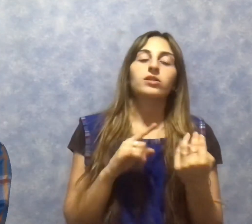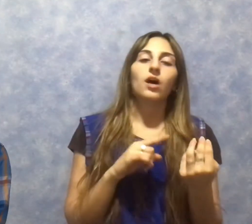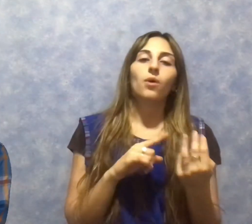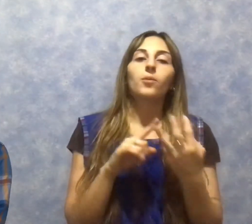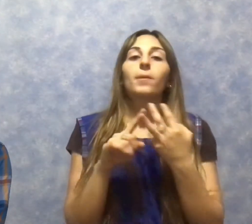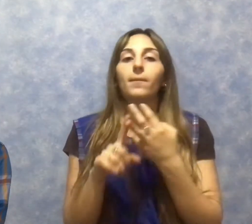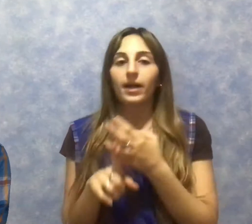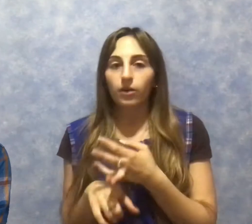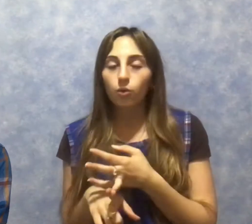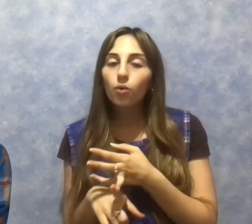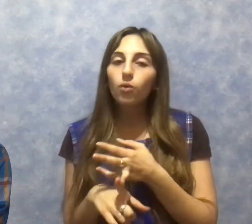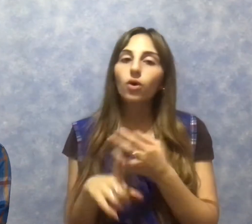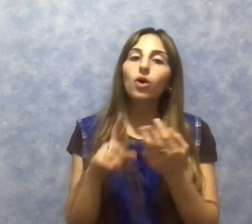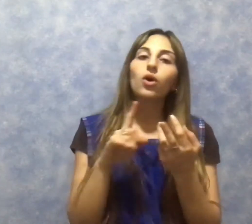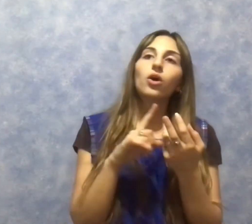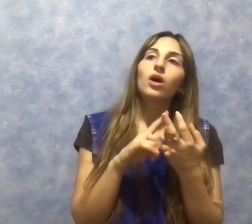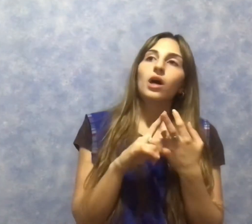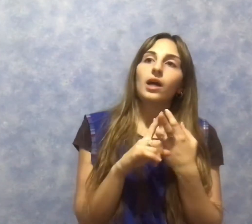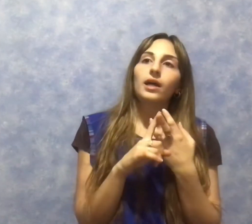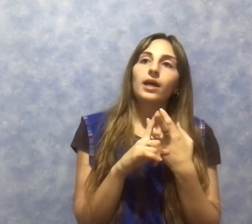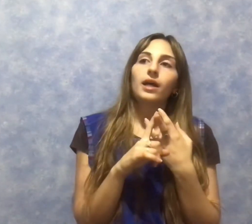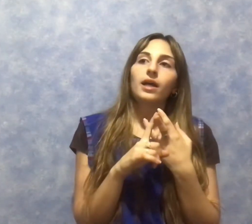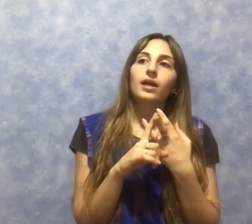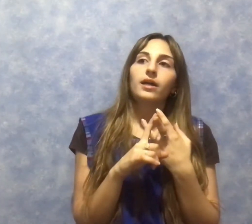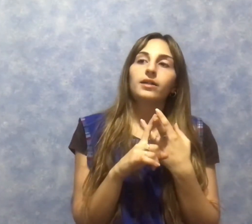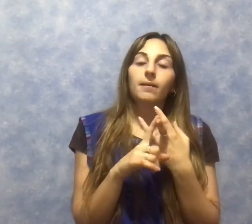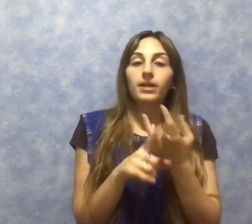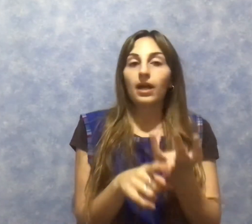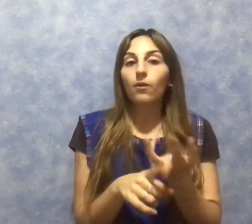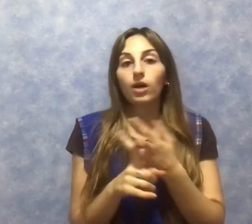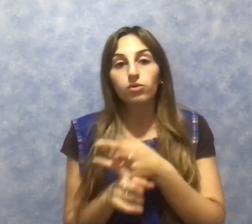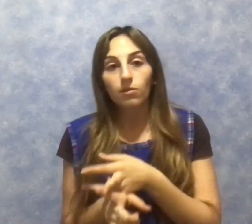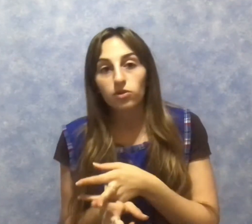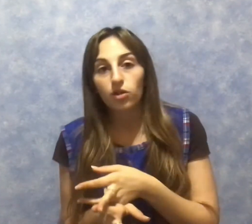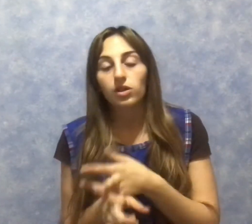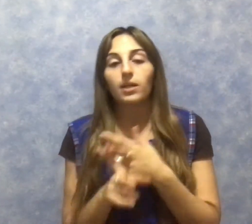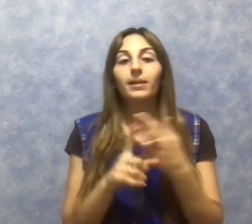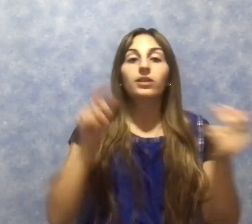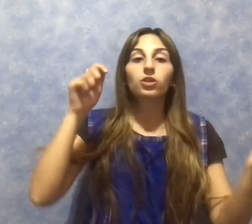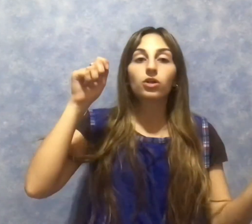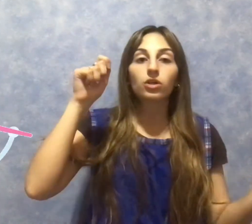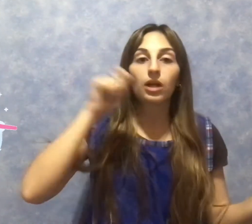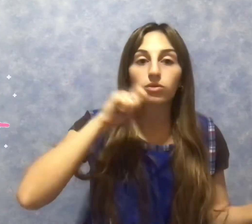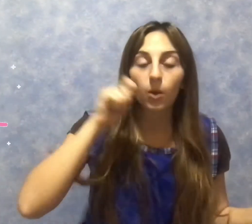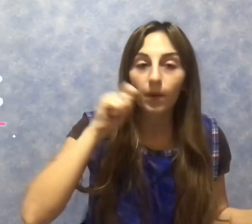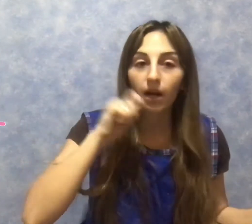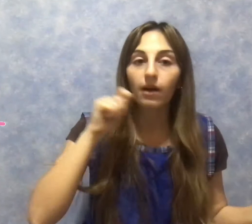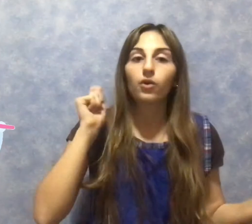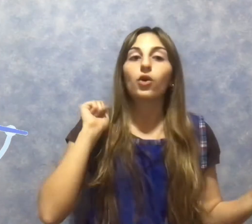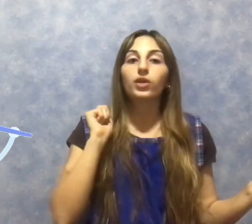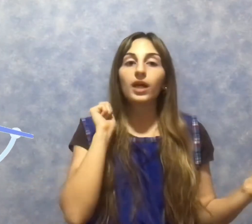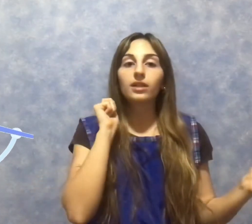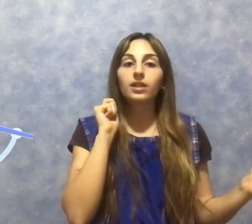agua puedo preparar jugo, también el agua la usamos en los alimentos, usamos para lavarnos los dientes,